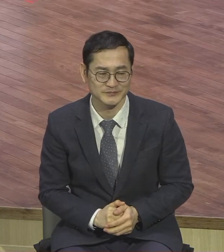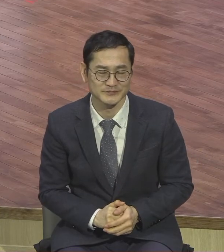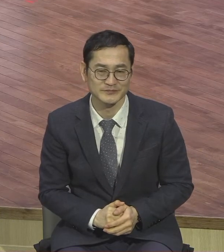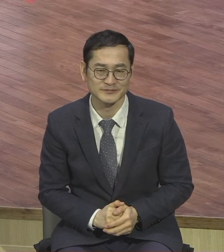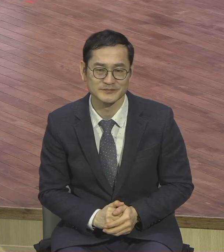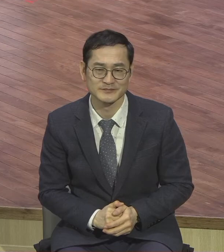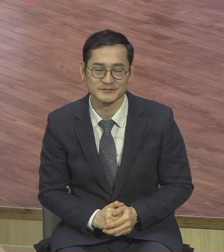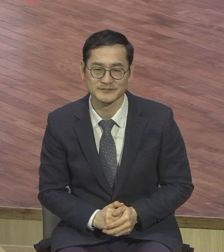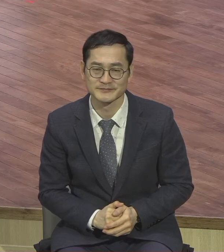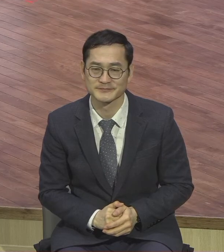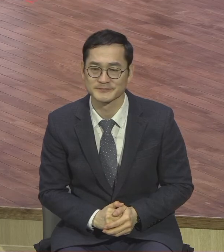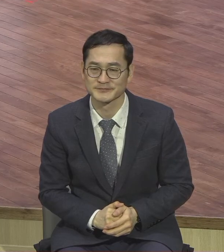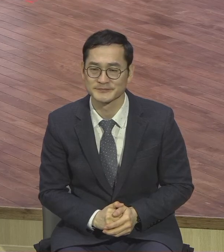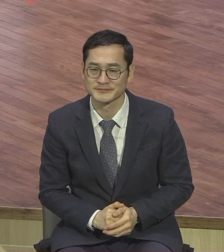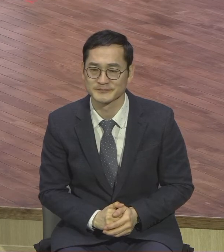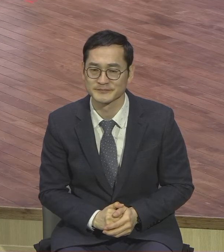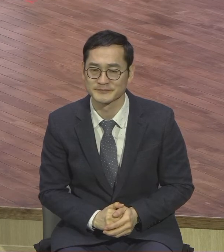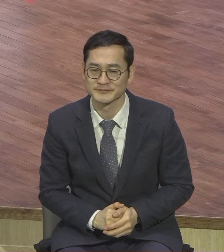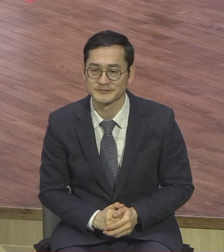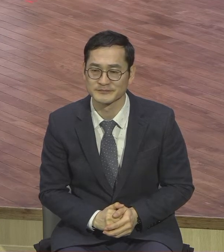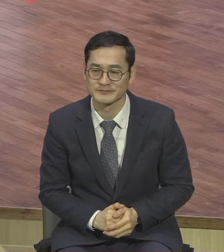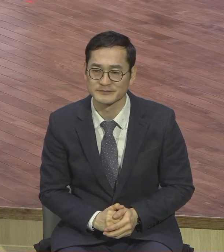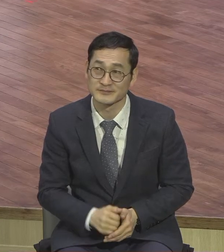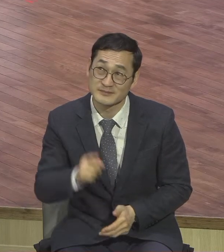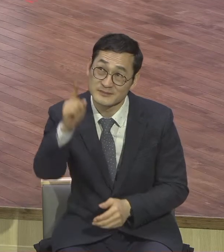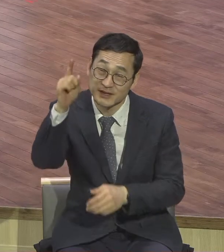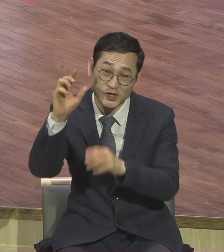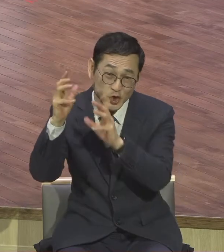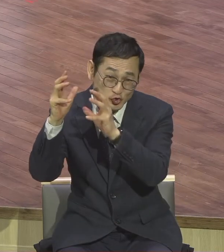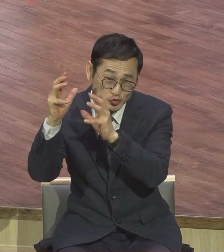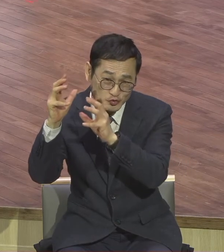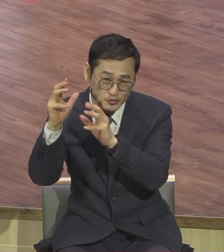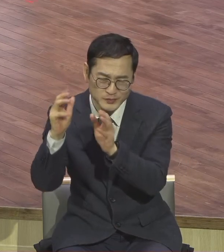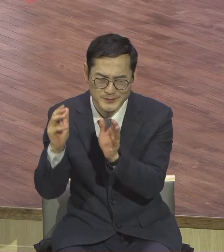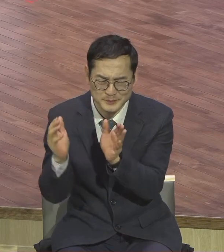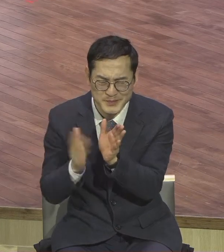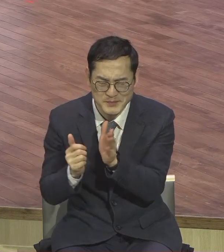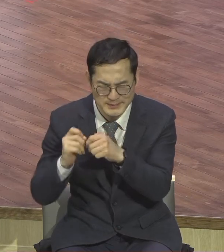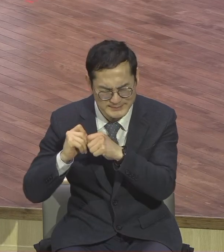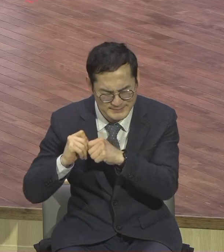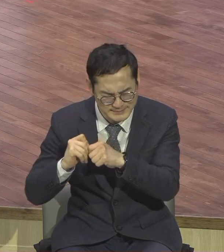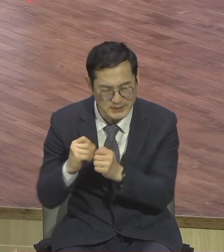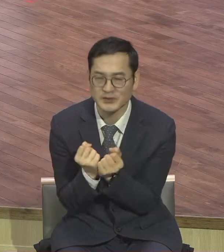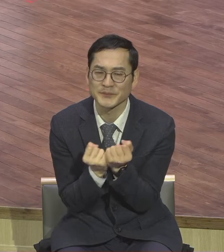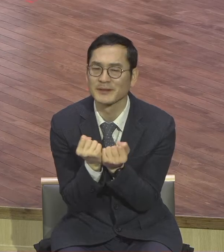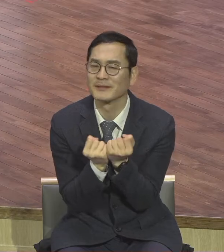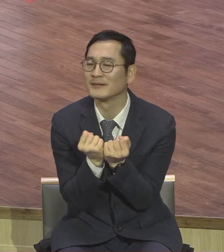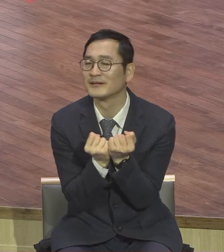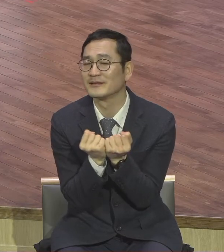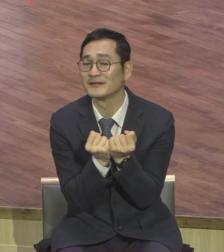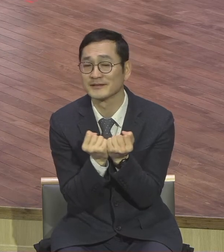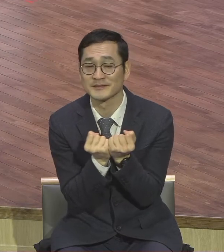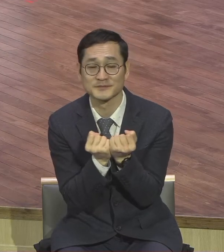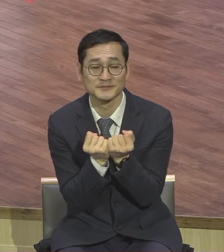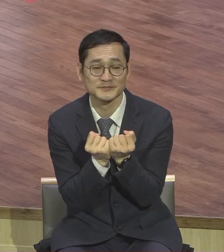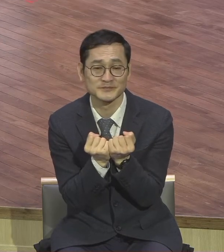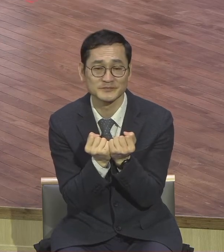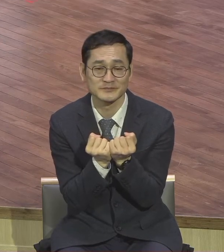아주 상세하게 말씀을 하고 있습니다. 예수님께서 공식 사역을 시작하신